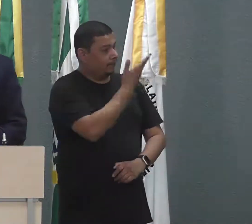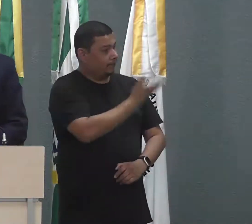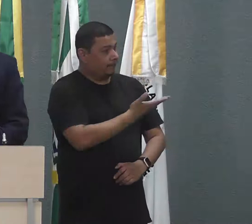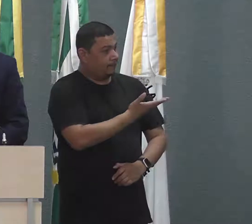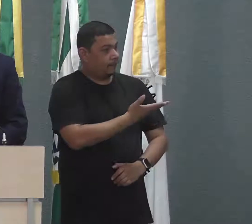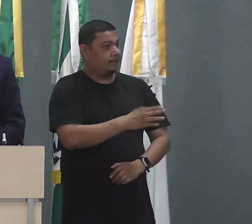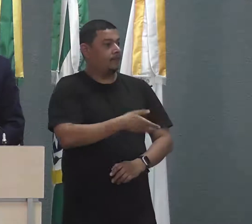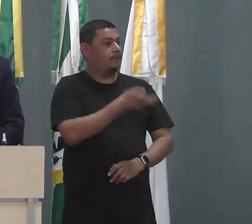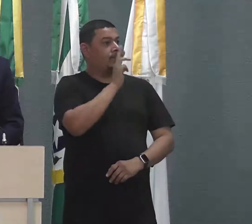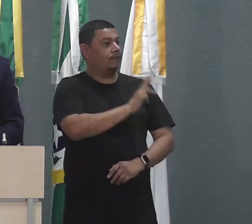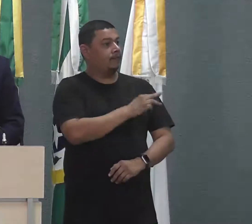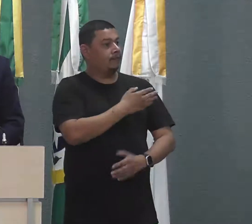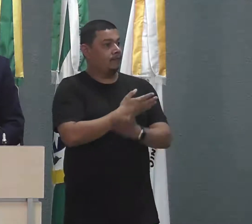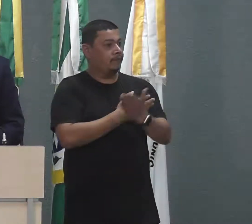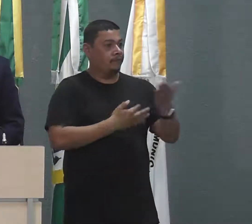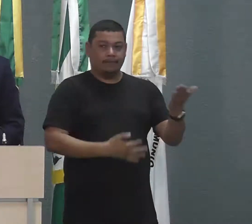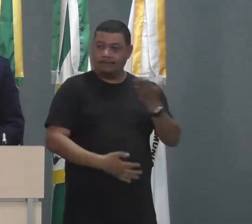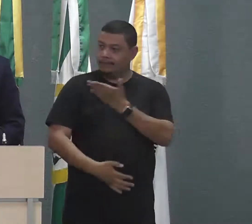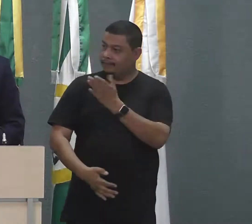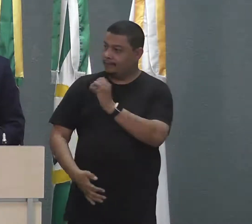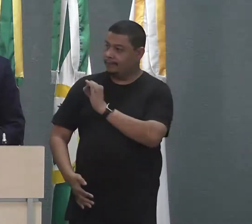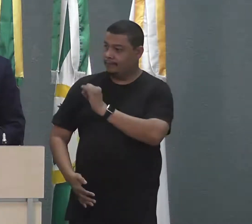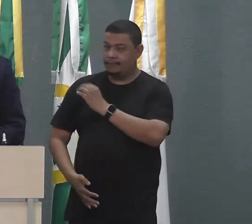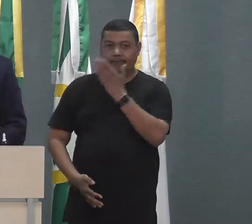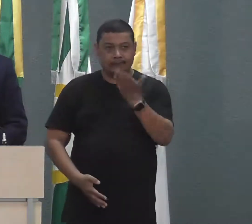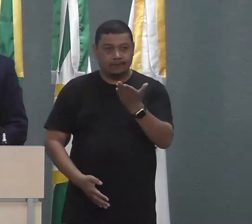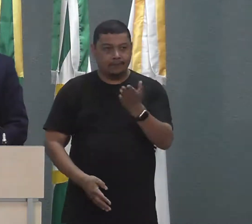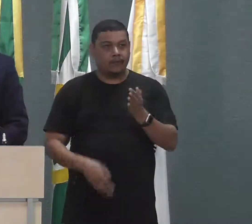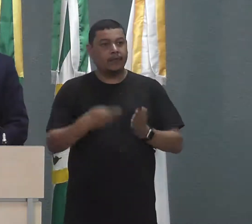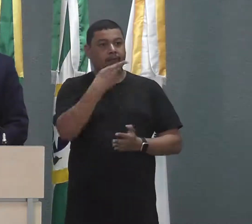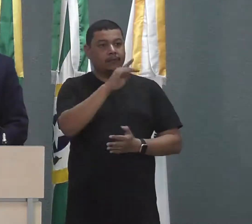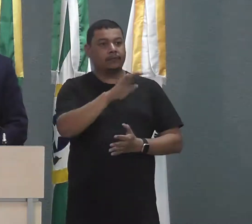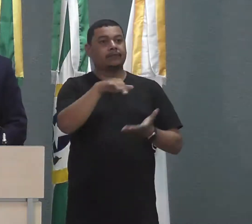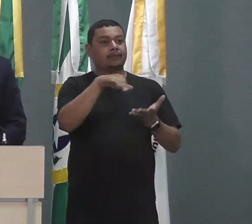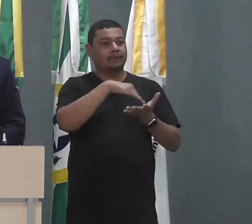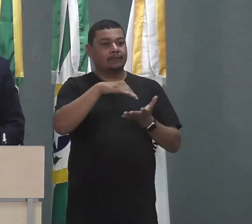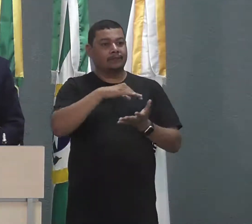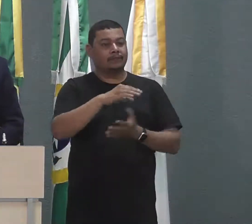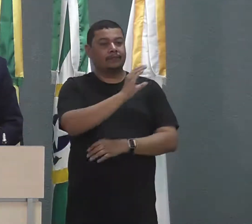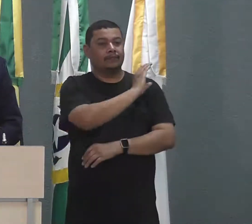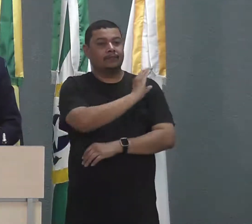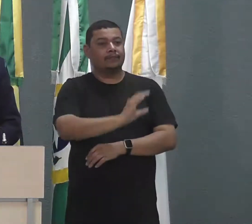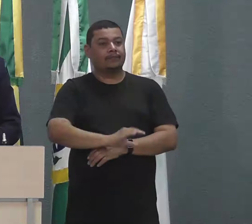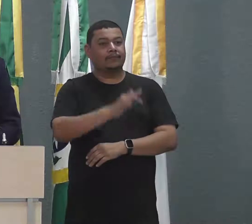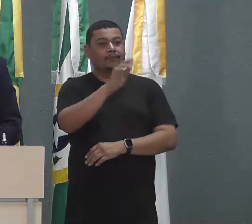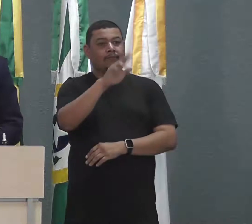Rabelo, visitando a Casa de Lei, ex-vereador, cumprimento todos aqui presentes.